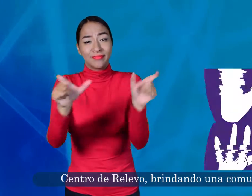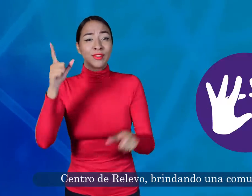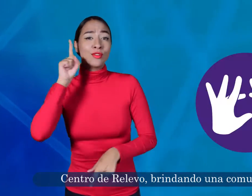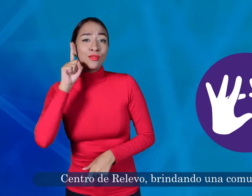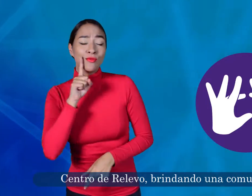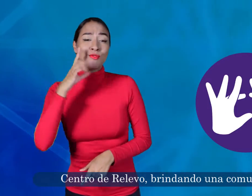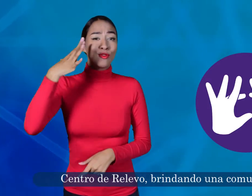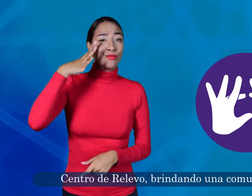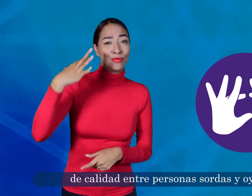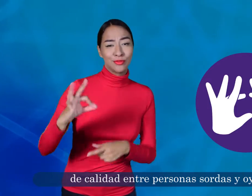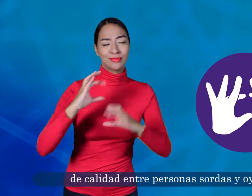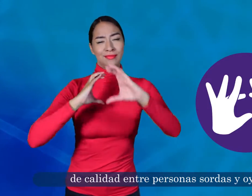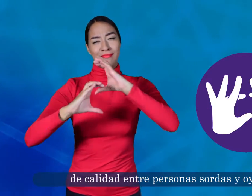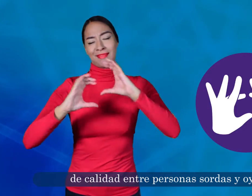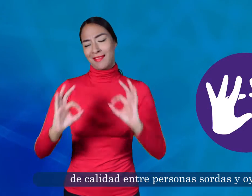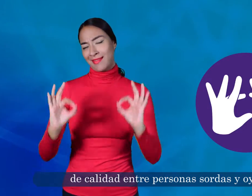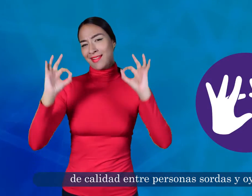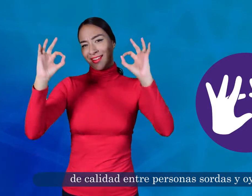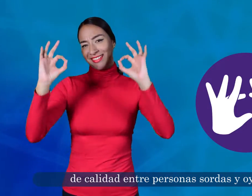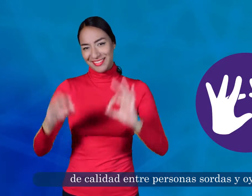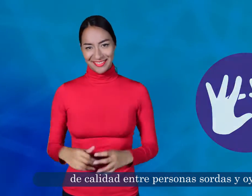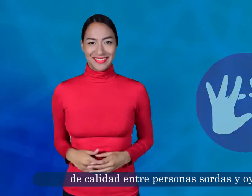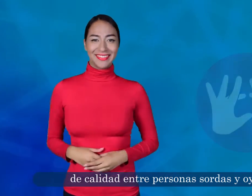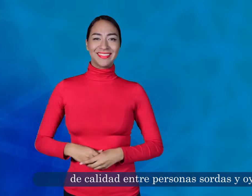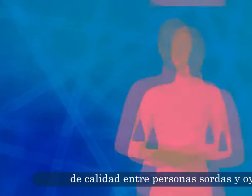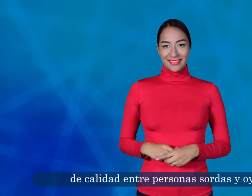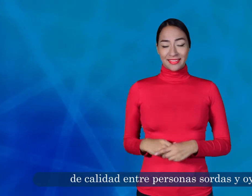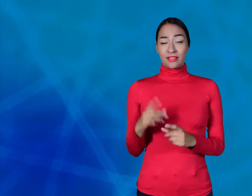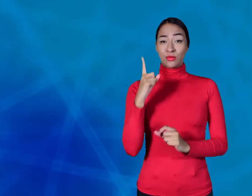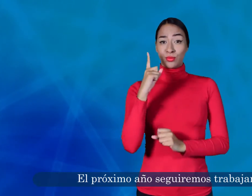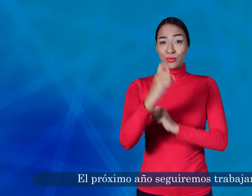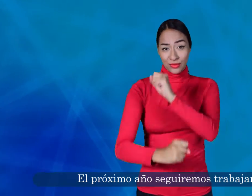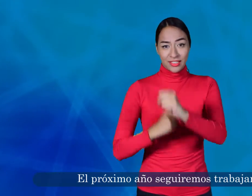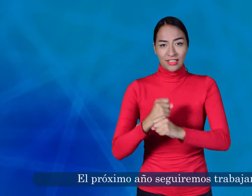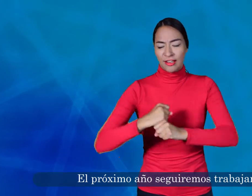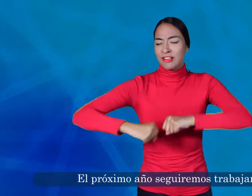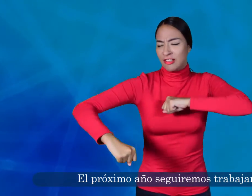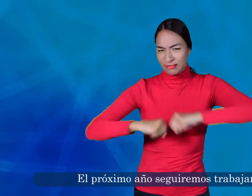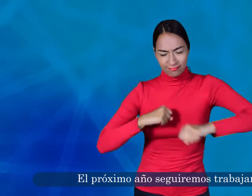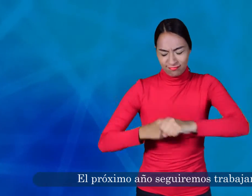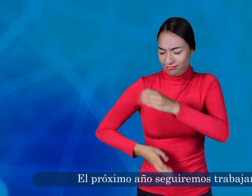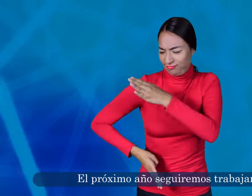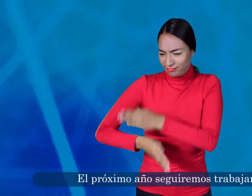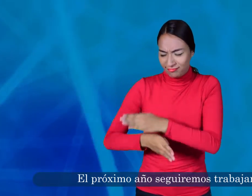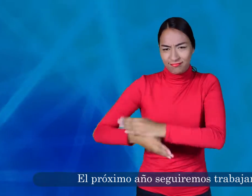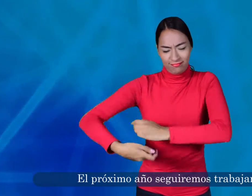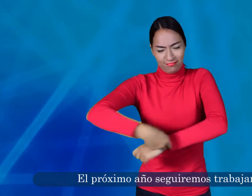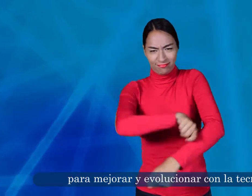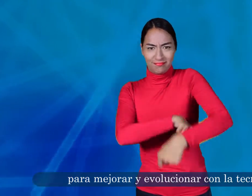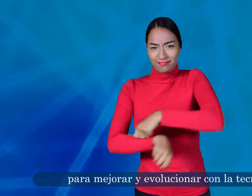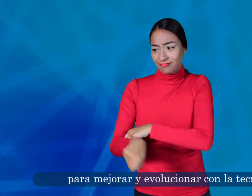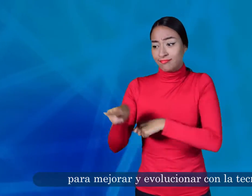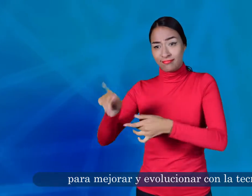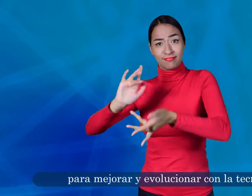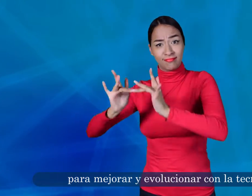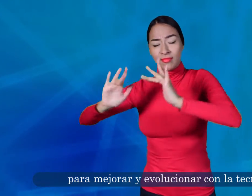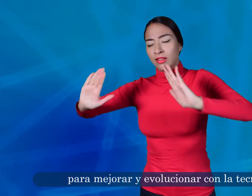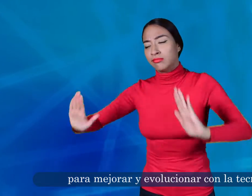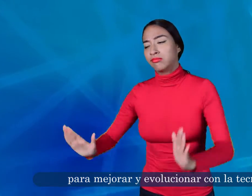brindando una comunicación de calidad entre personas sordas y oyentes. El próximo año seguiremos trabajando para mejorar